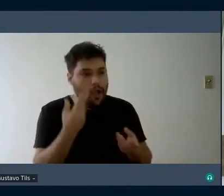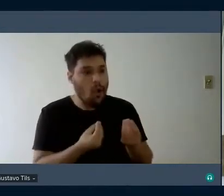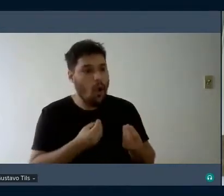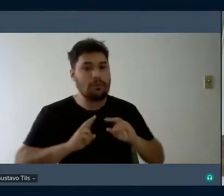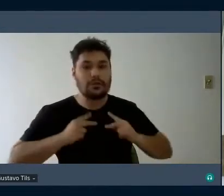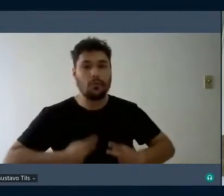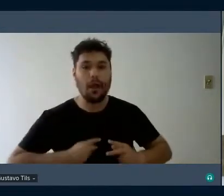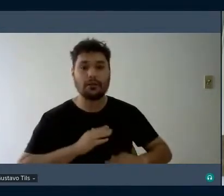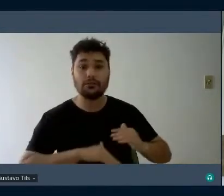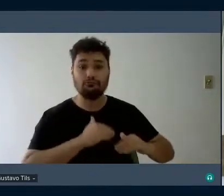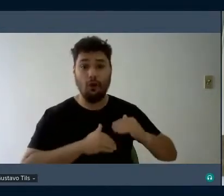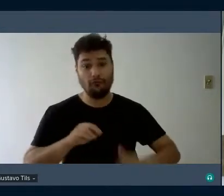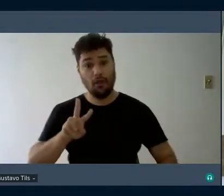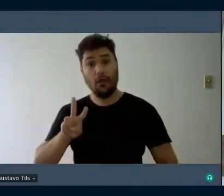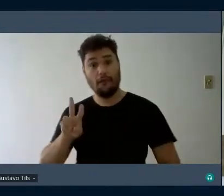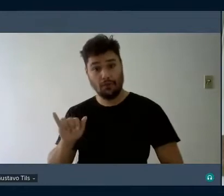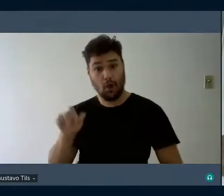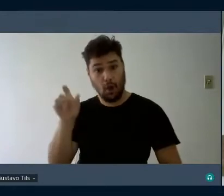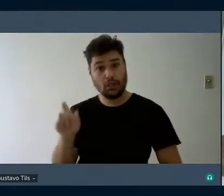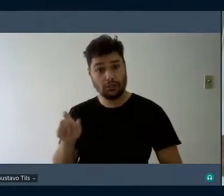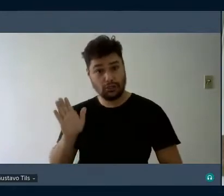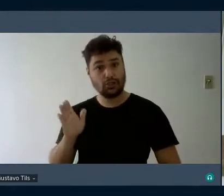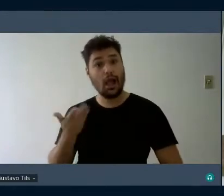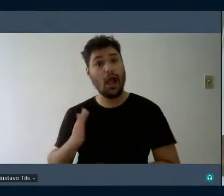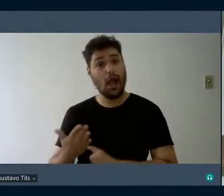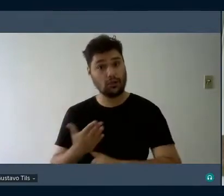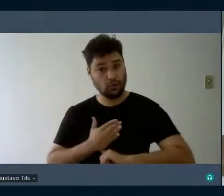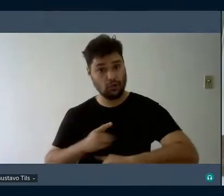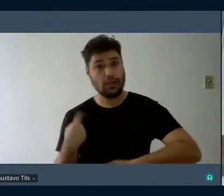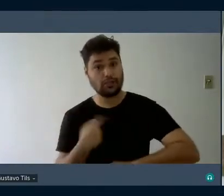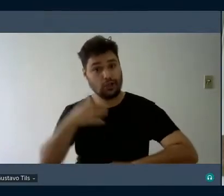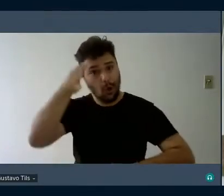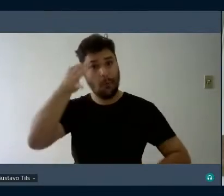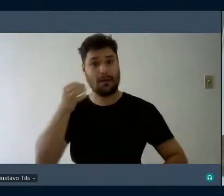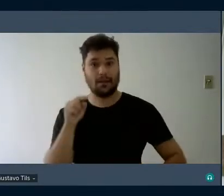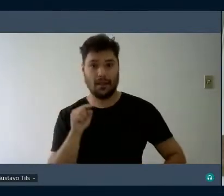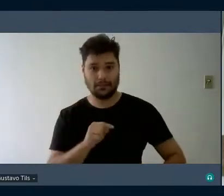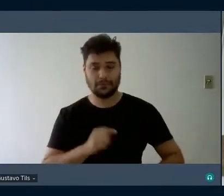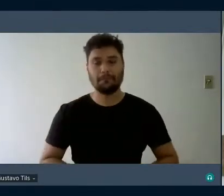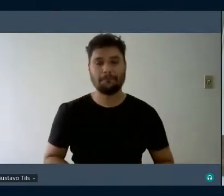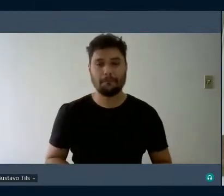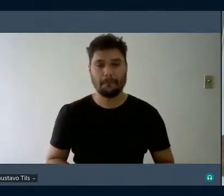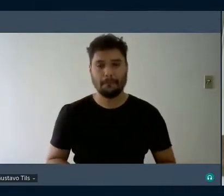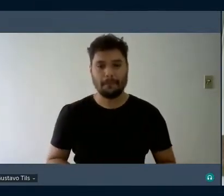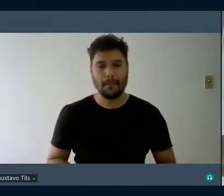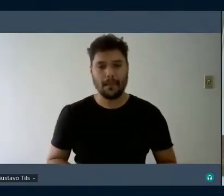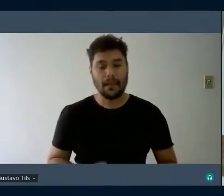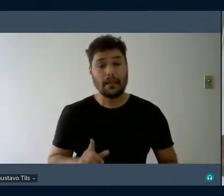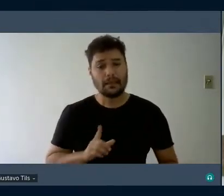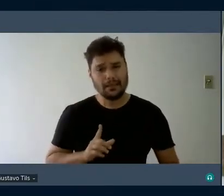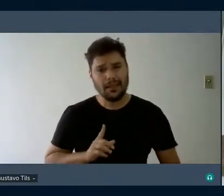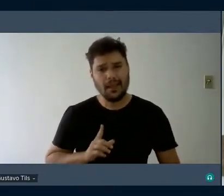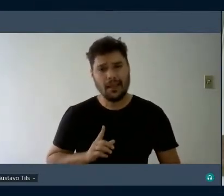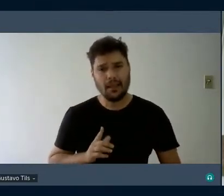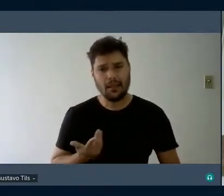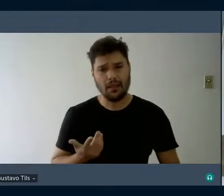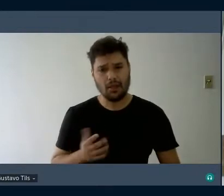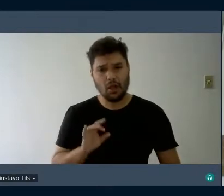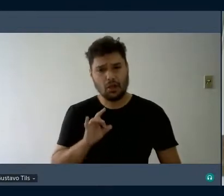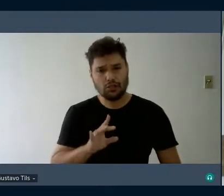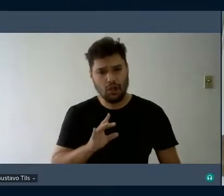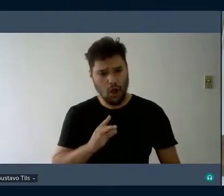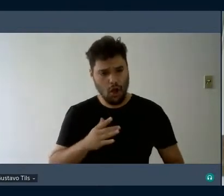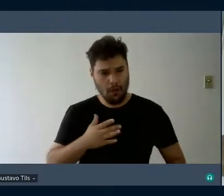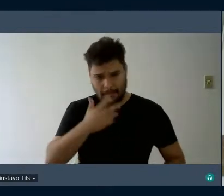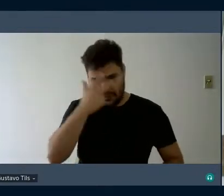Vygotsky já contribuiu bastante. A compensação biológica é muito falha no sentido social.